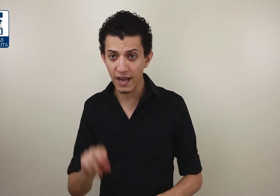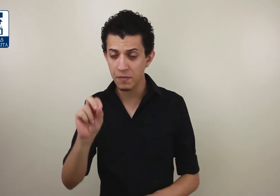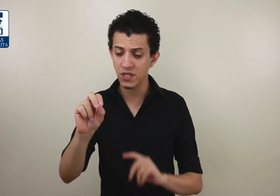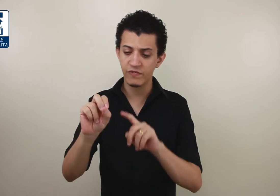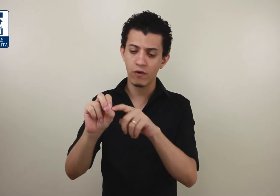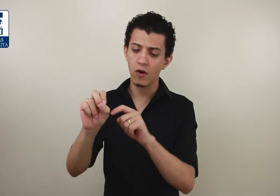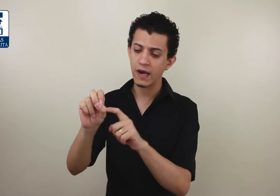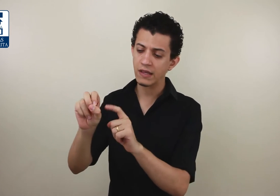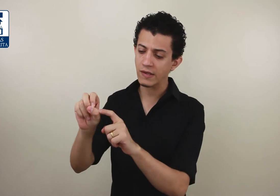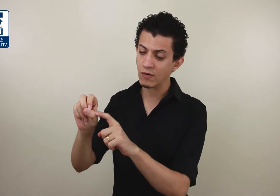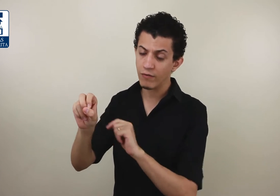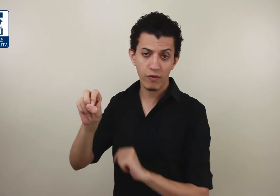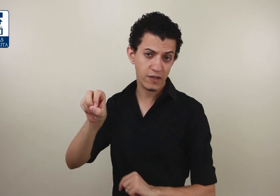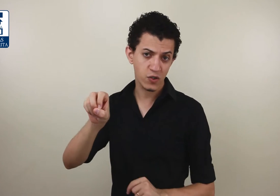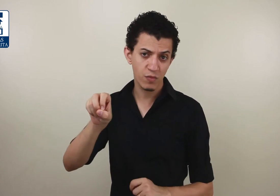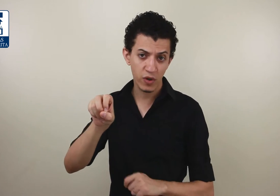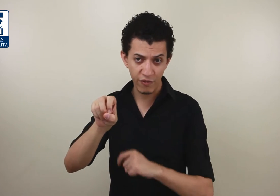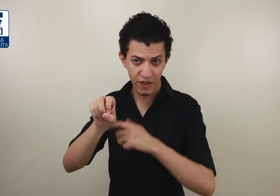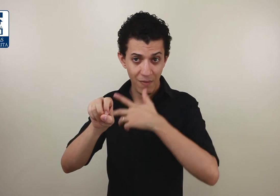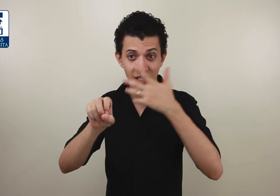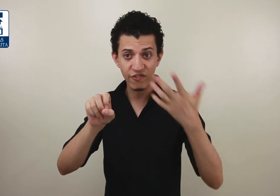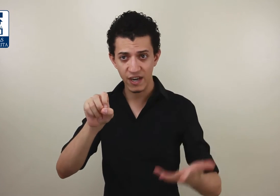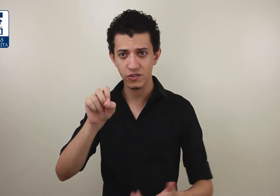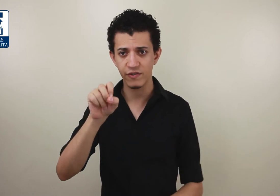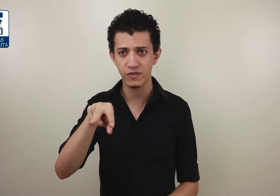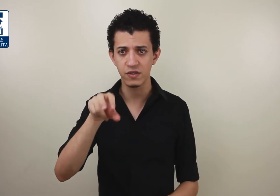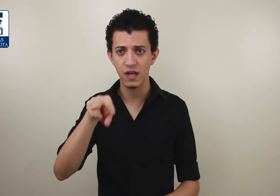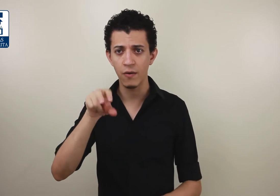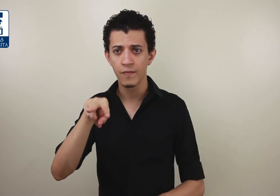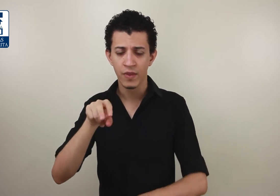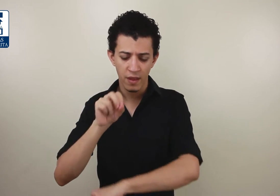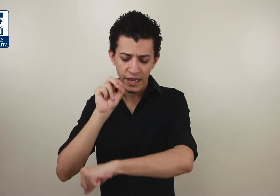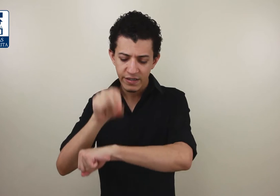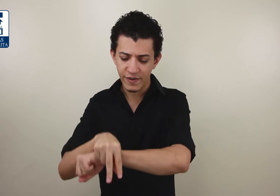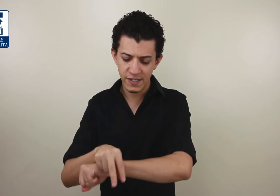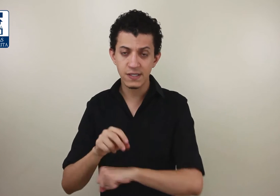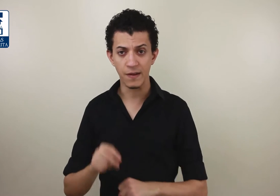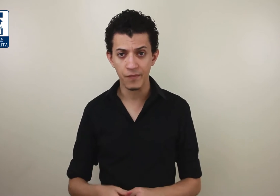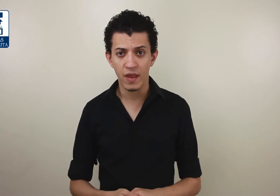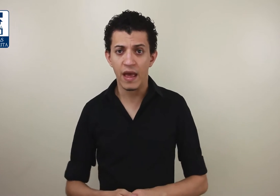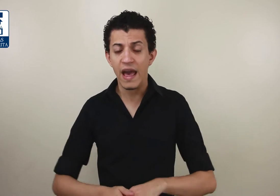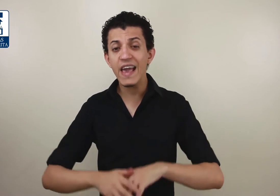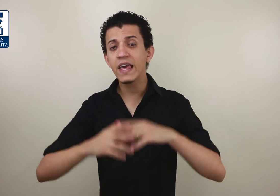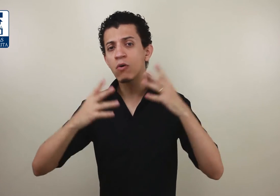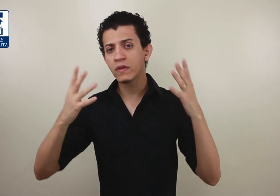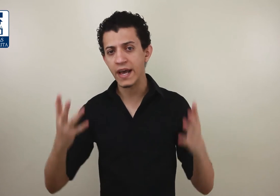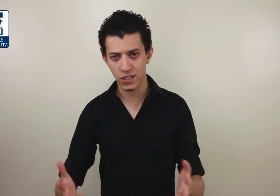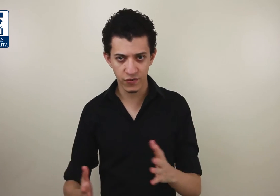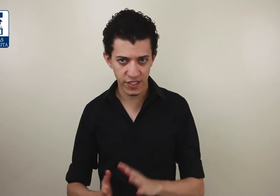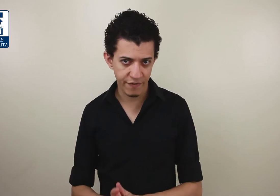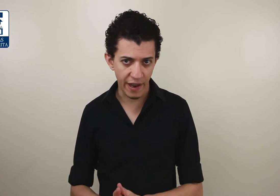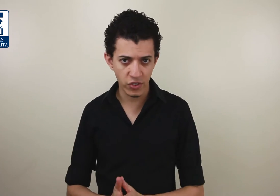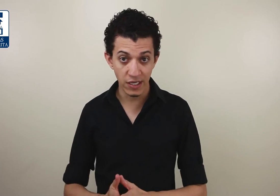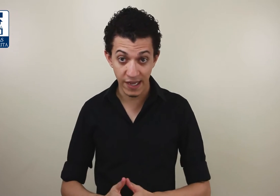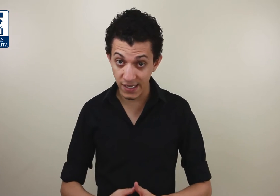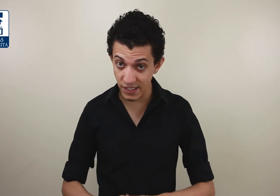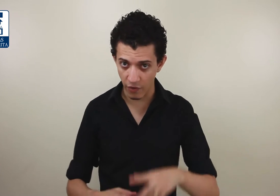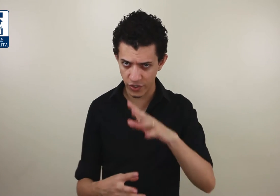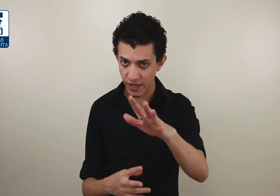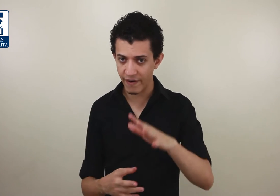Libras, a vai colocar então essa configuração de mão aqui, fica mais fácil de fazer o sinal. Você vai fazer assim. Em que contextos você vai utilizar esse sinal? Vou te dar